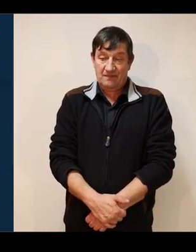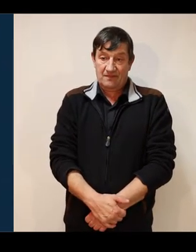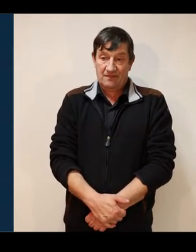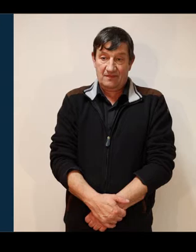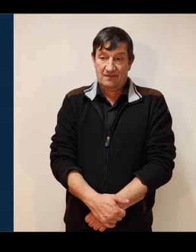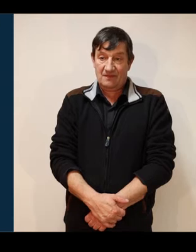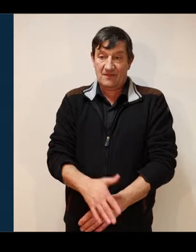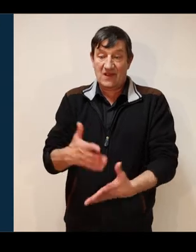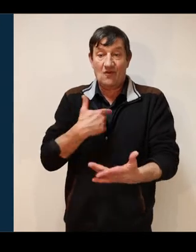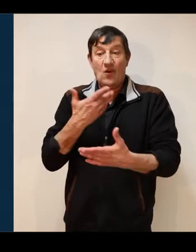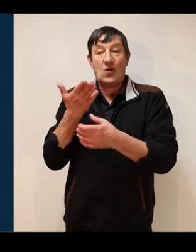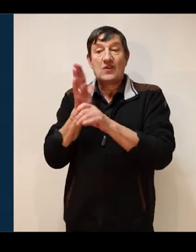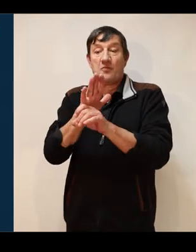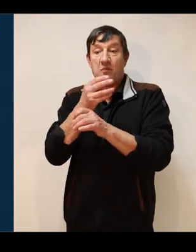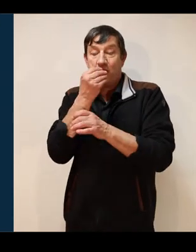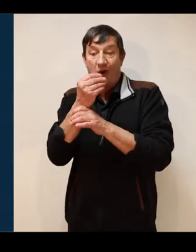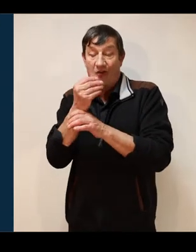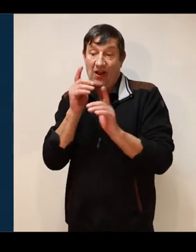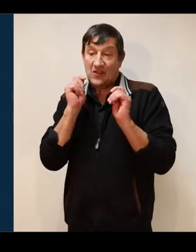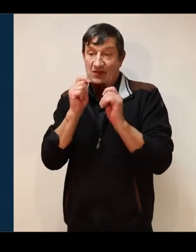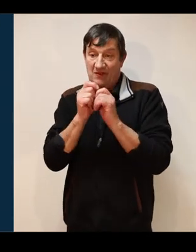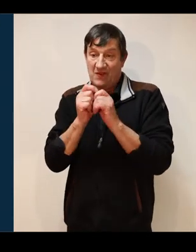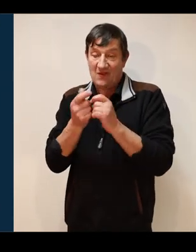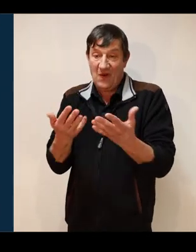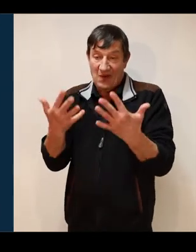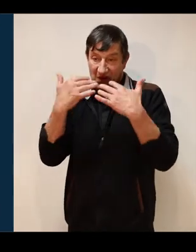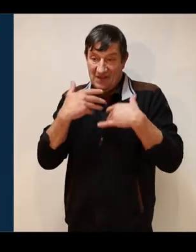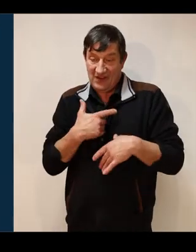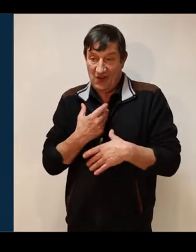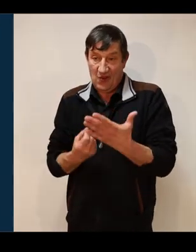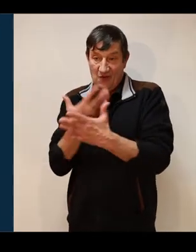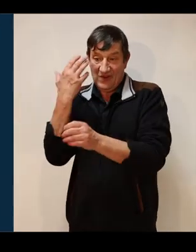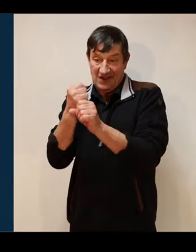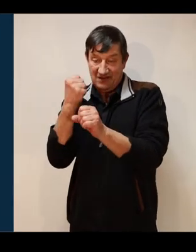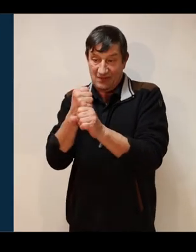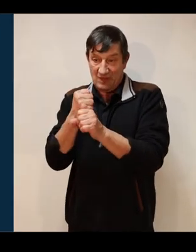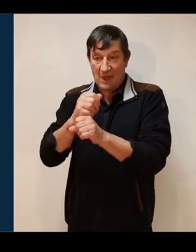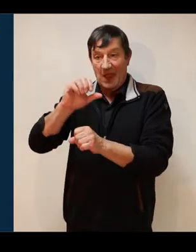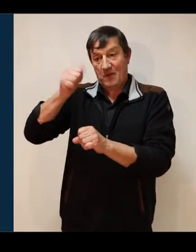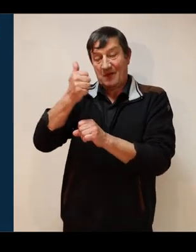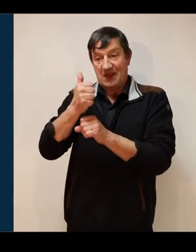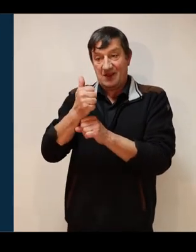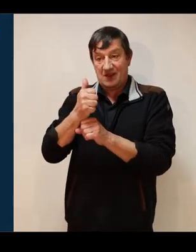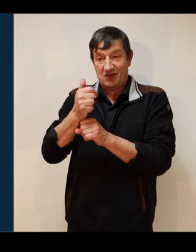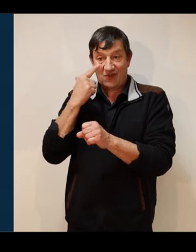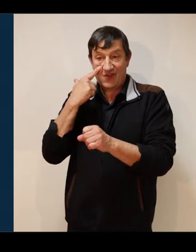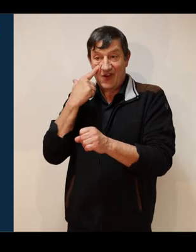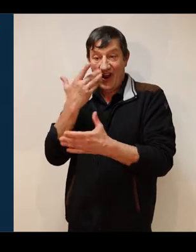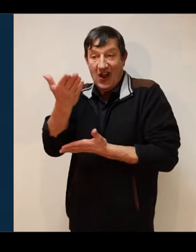Je vous expose quelques bons réflexes pour bien vous insérer dans votre nouveau poste. Premier réflexe, soyez à l'initiative d'échange avec les